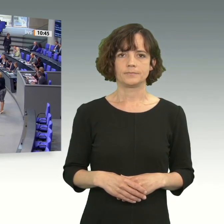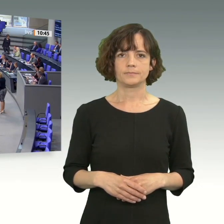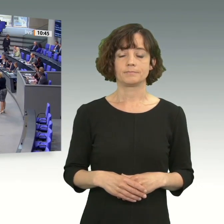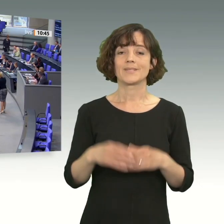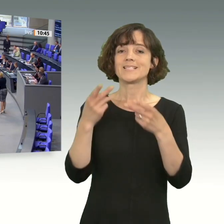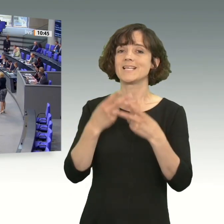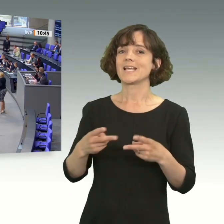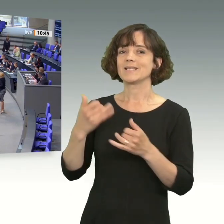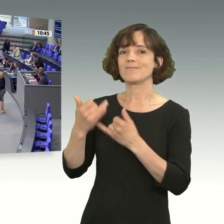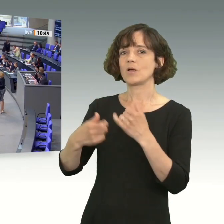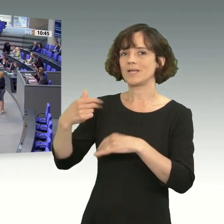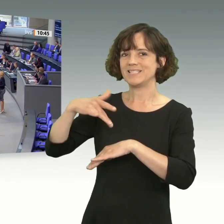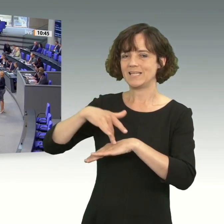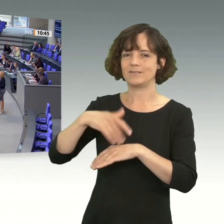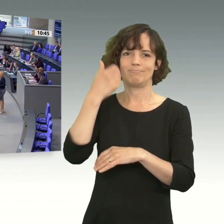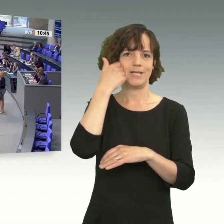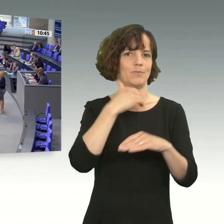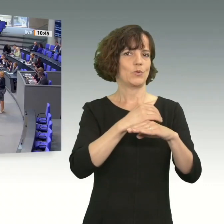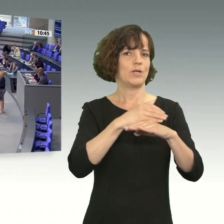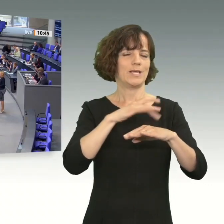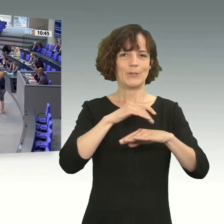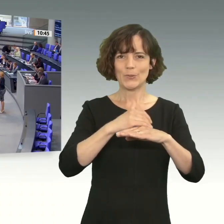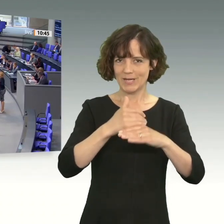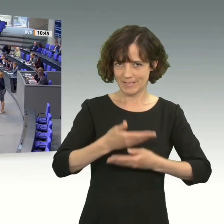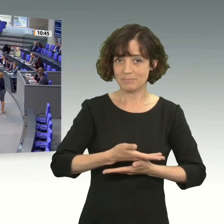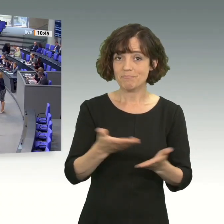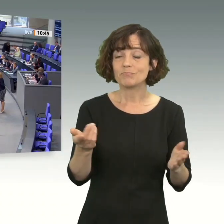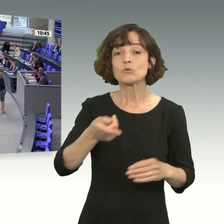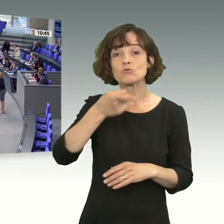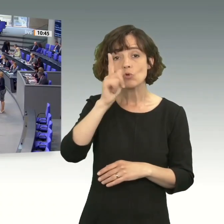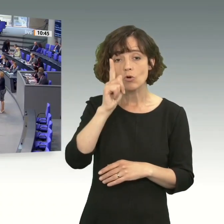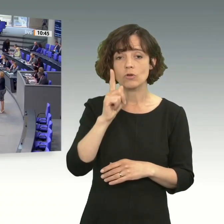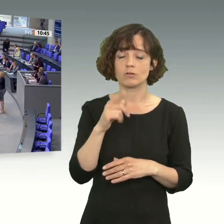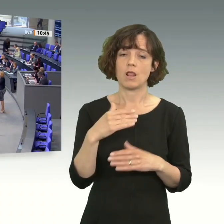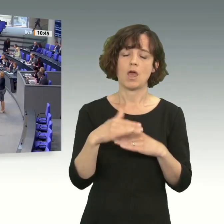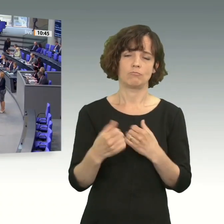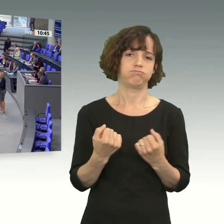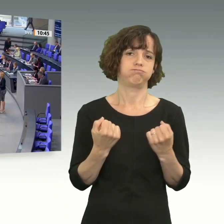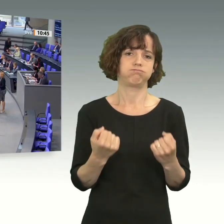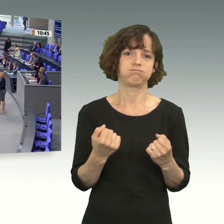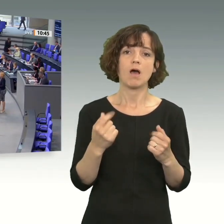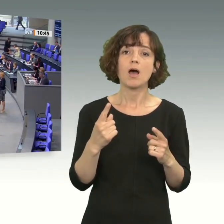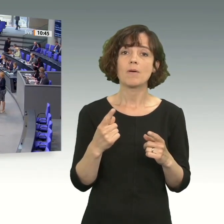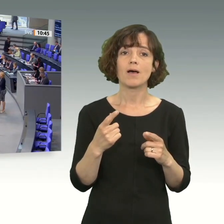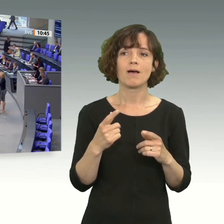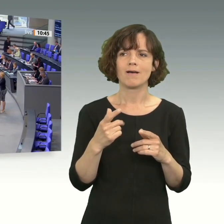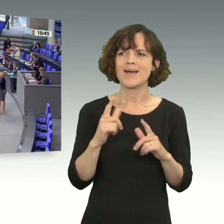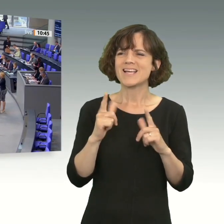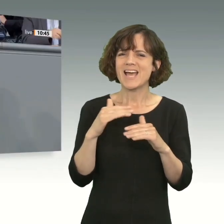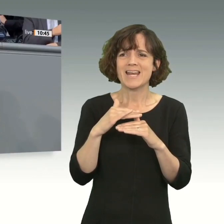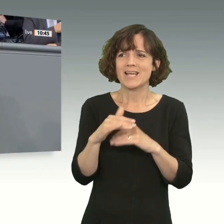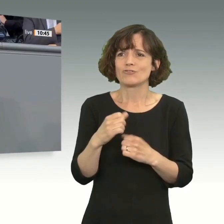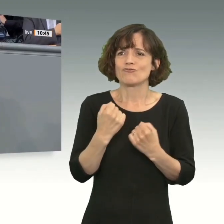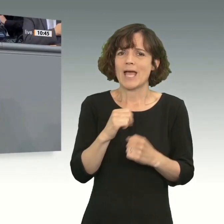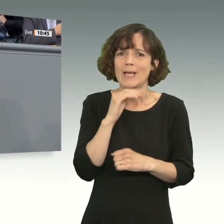Sehr geehrte Frau Präsidentin! Liebe Kolleginnen und Kollegen! Deutschland ist ein starkes Land, aber kein Land ist stark genug